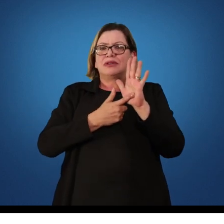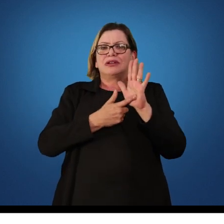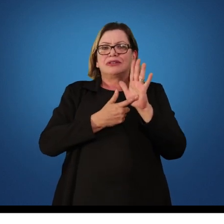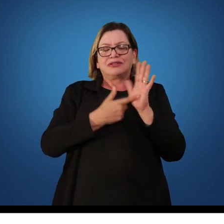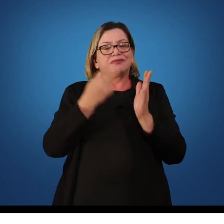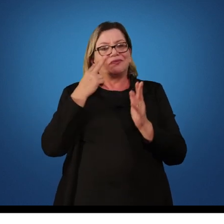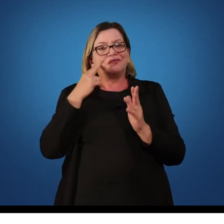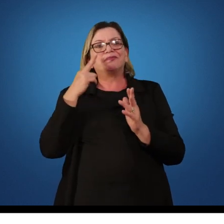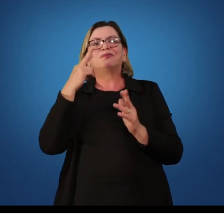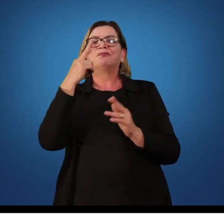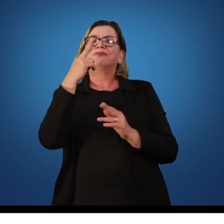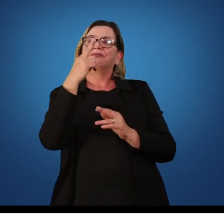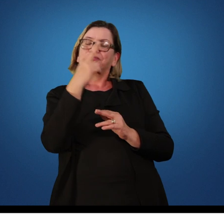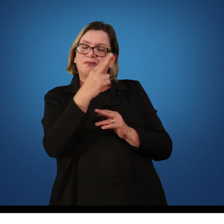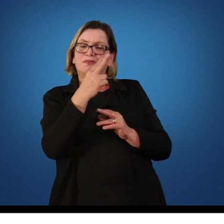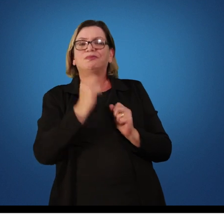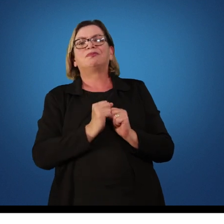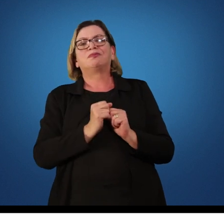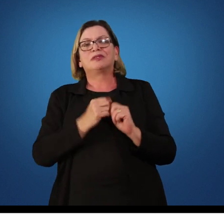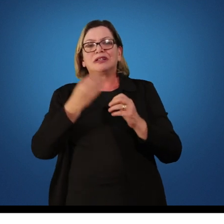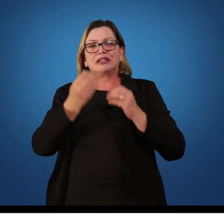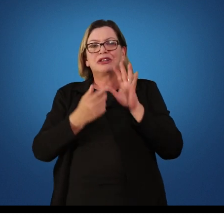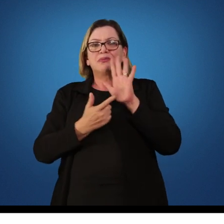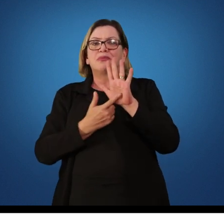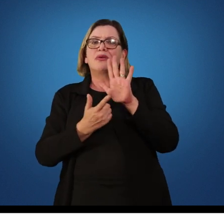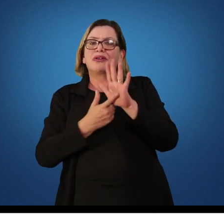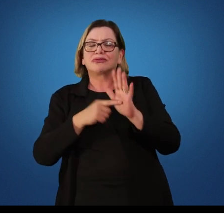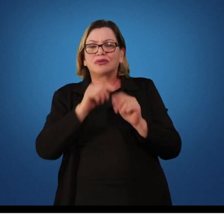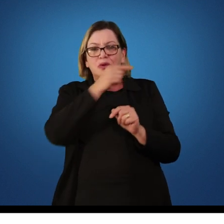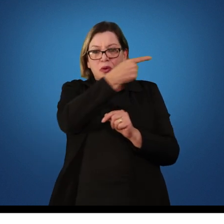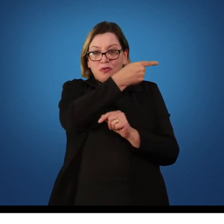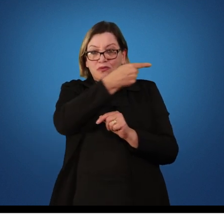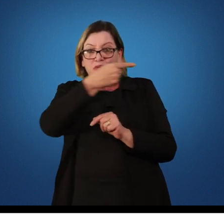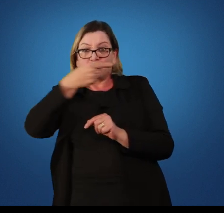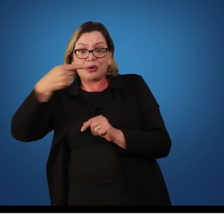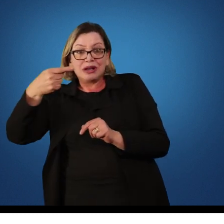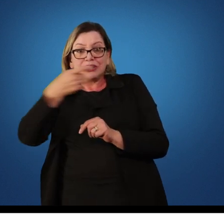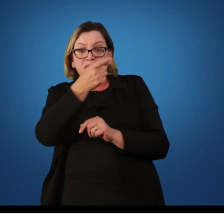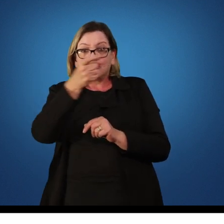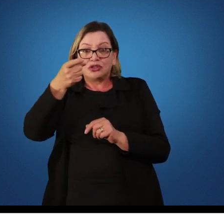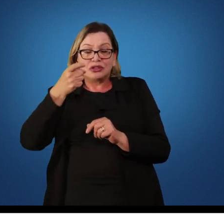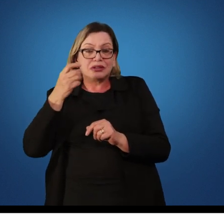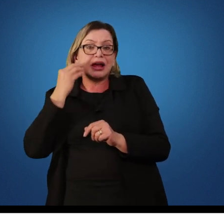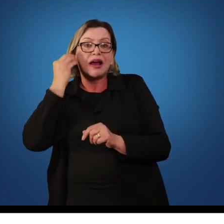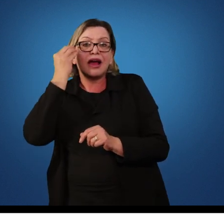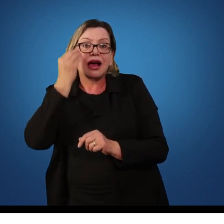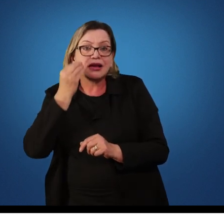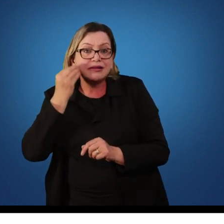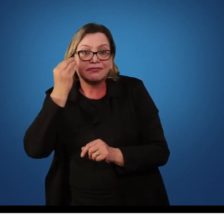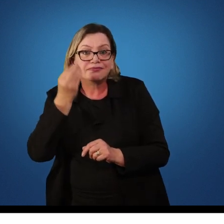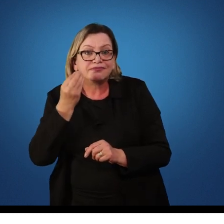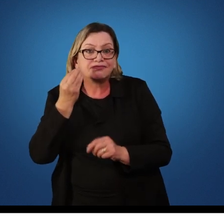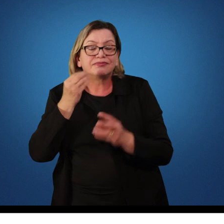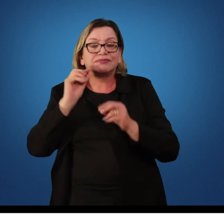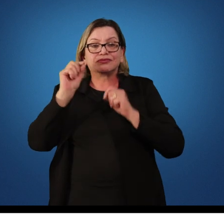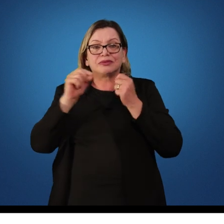crescimento que eu represento no eixo X os blocos de tentativas, que é num total de 10